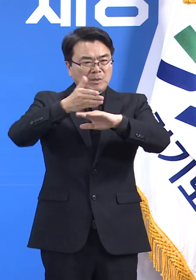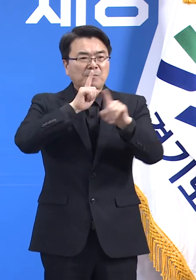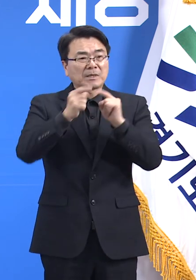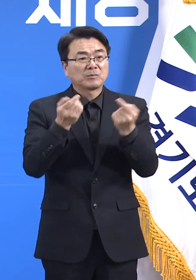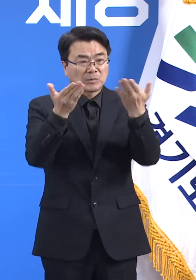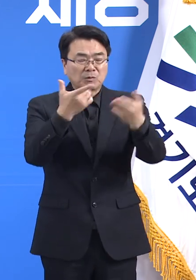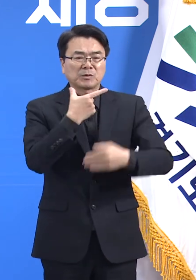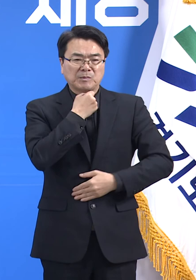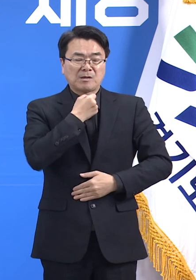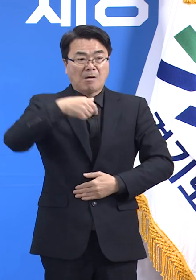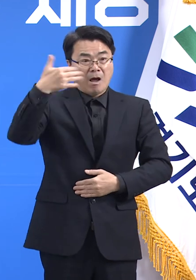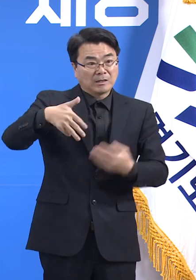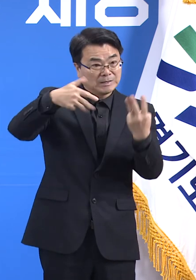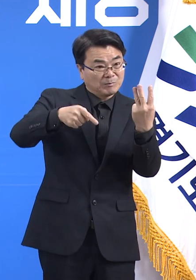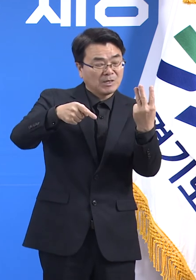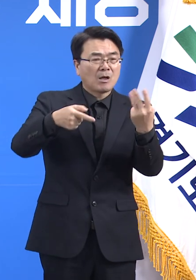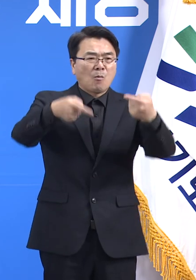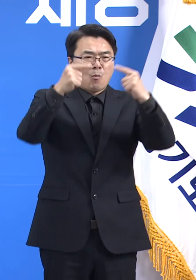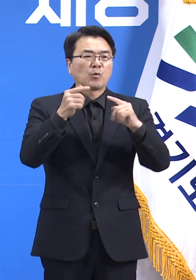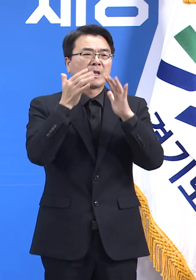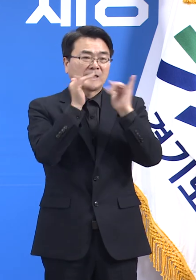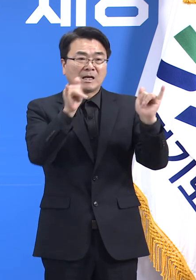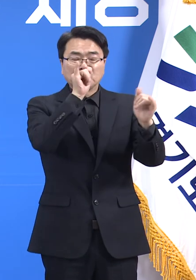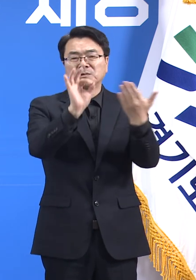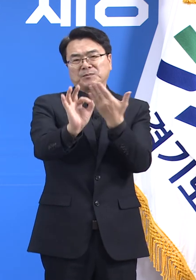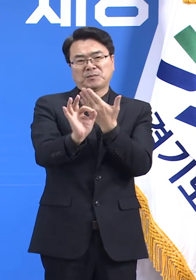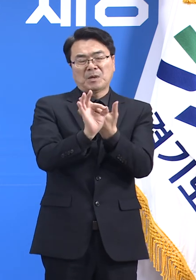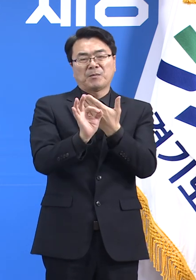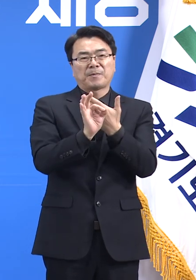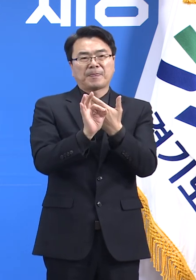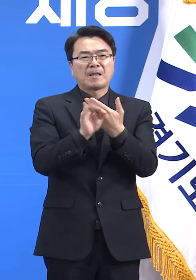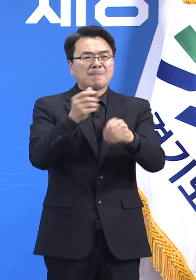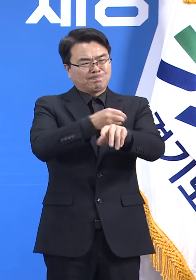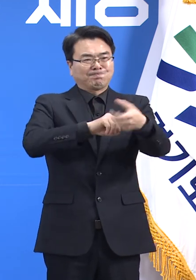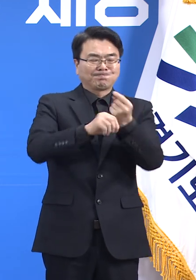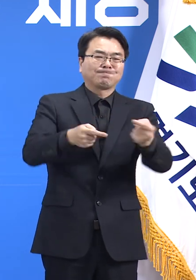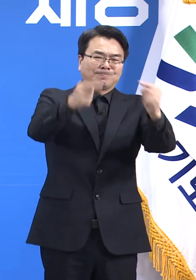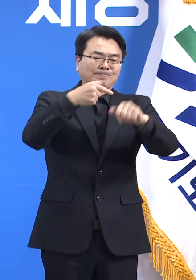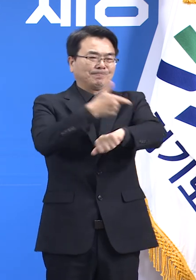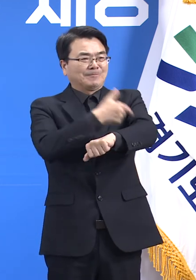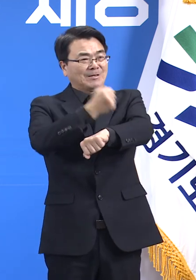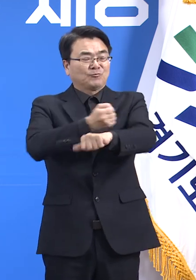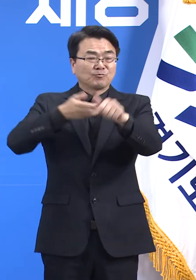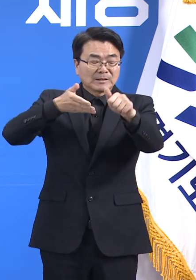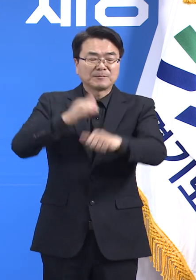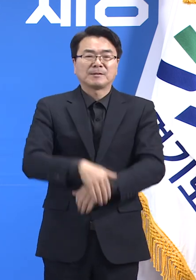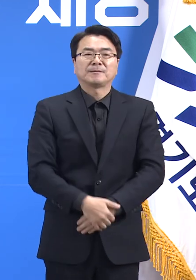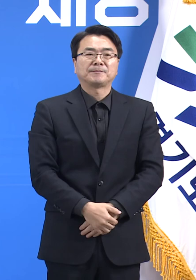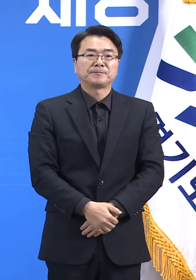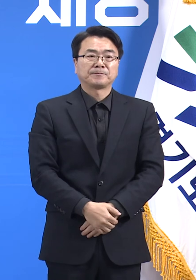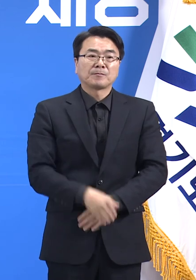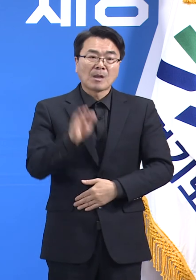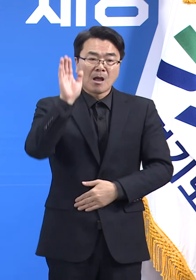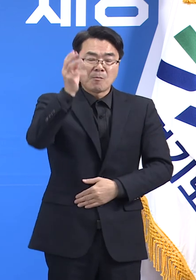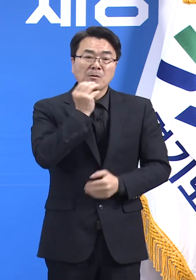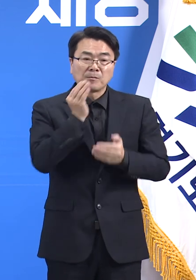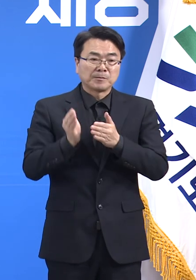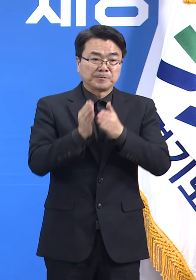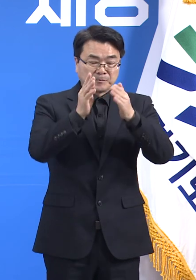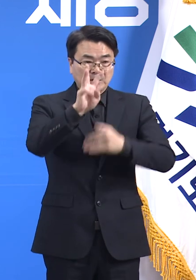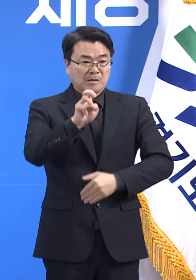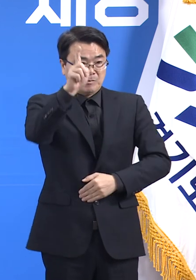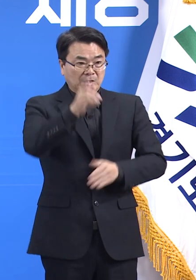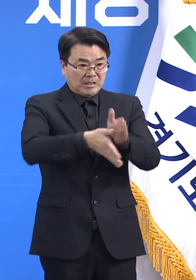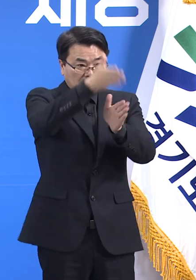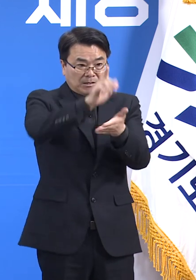아직 3차 접종에 참여하지 않으신 분들께서는 적극적인 참여를 부탁드립니다. 앞으로도 경기도는 31개